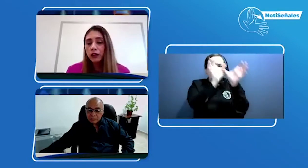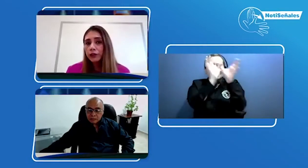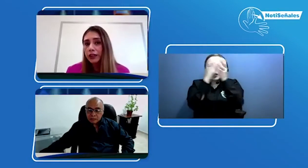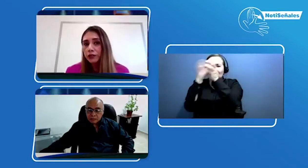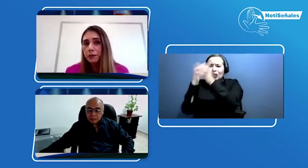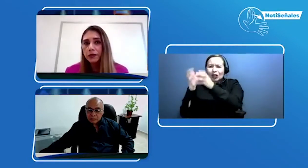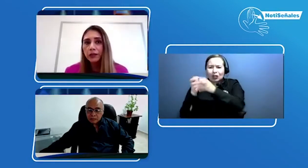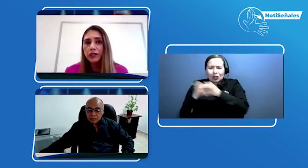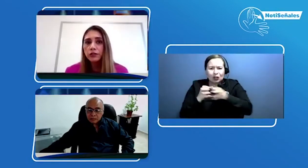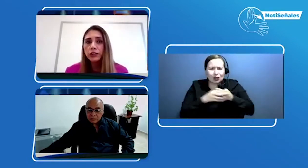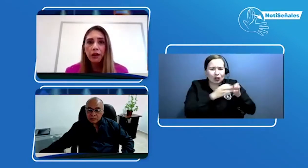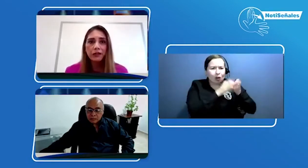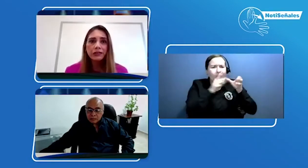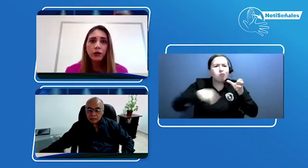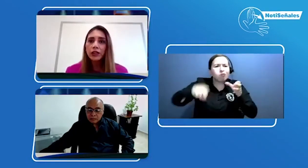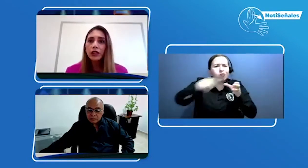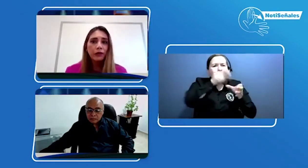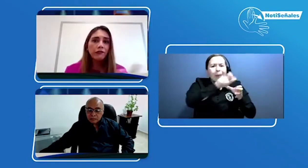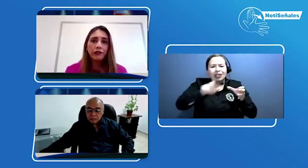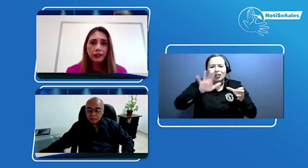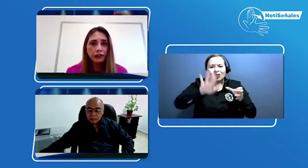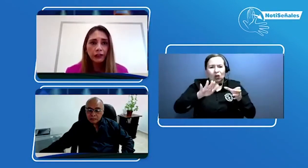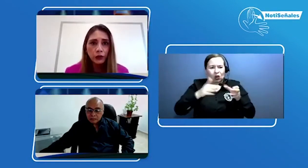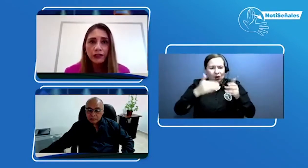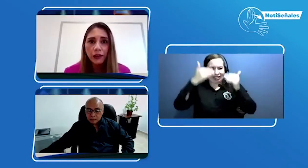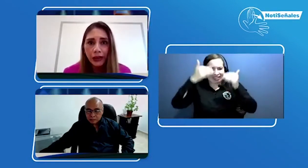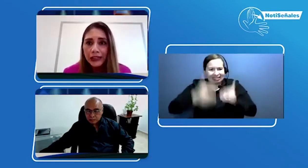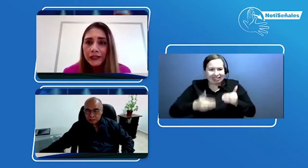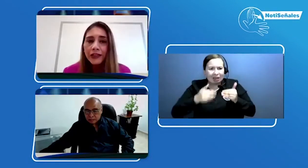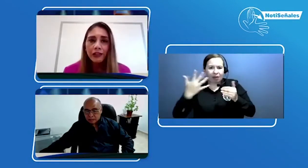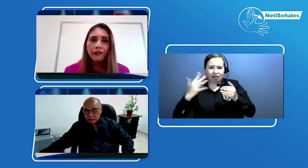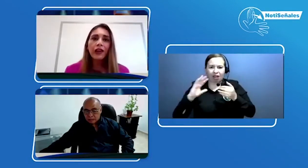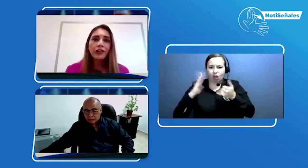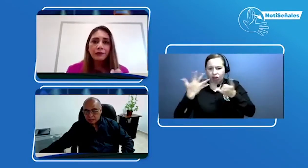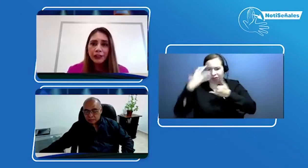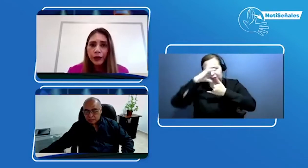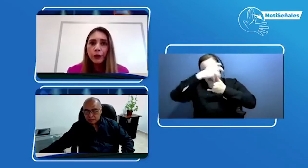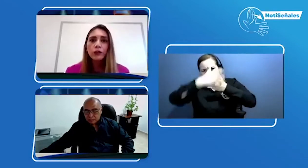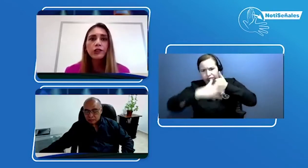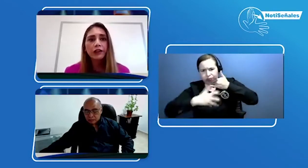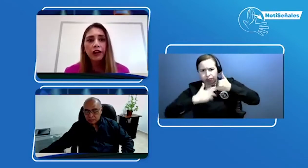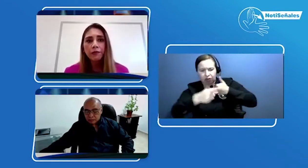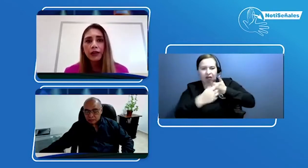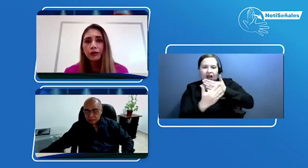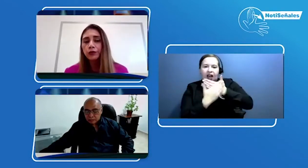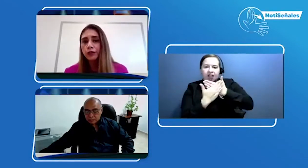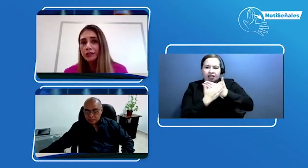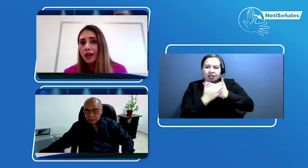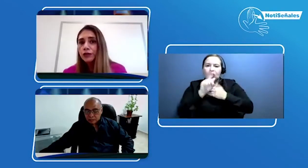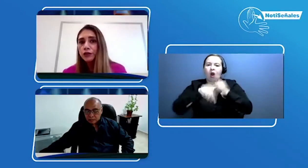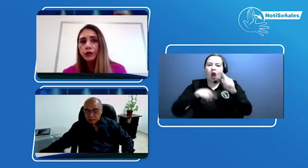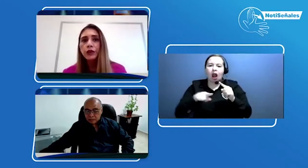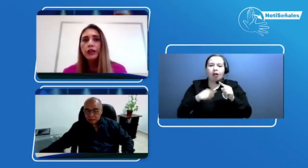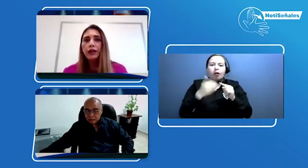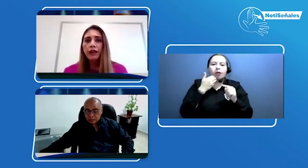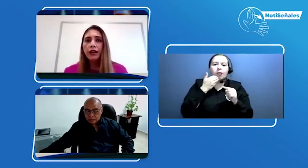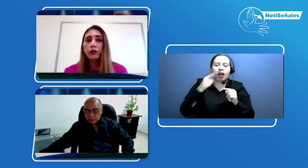los derechos de personas con discapacidad auditiva en diferentes regiones del país. De ahí vinieron los acercamientos con OSANSO, con